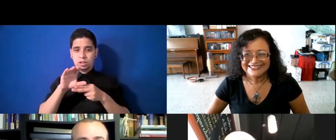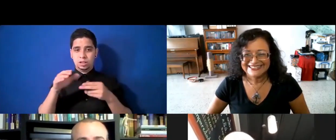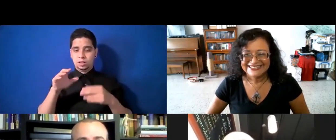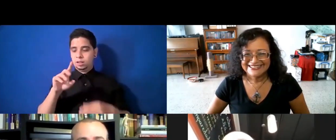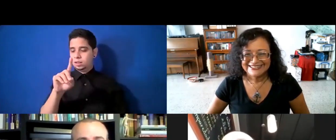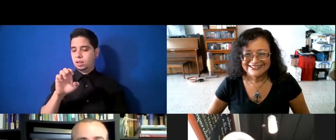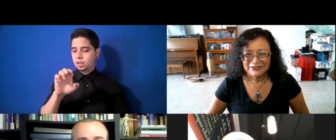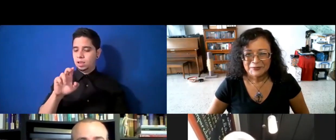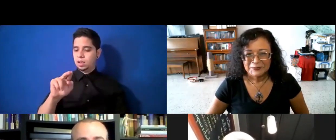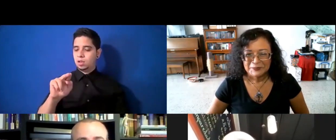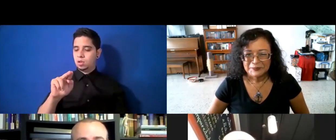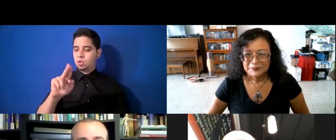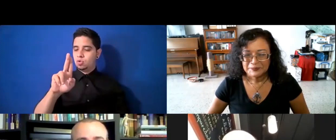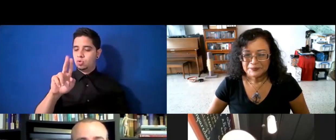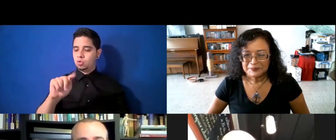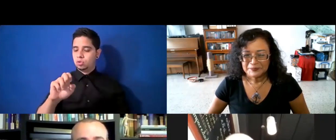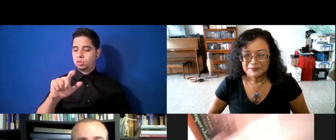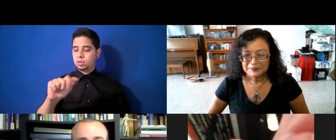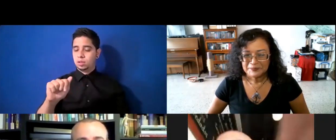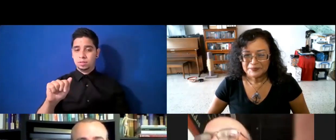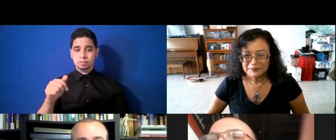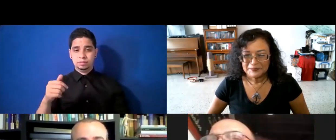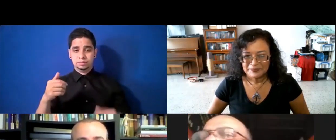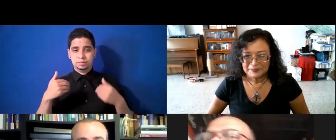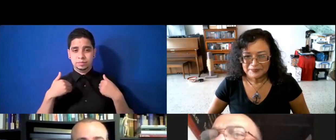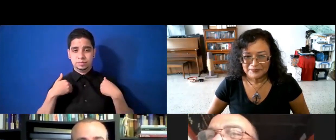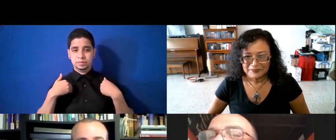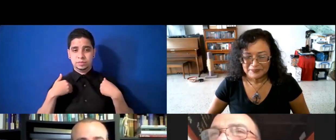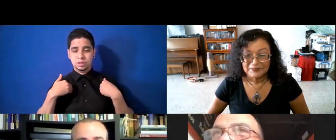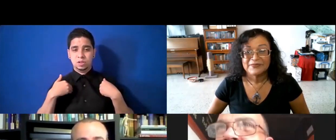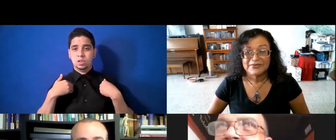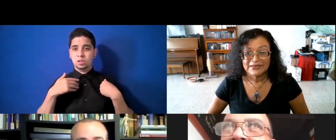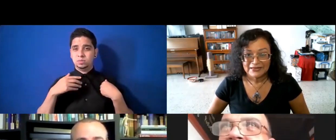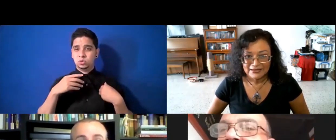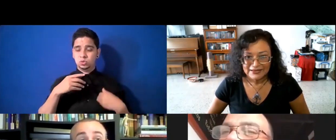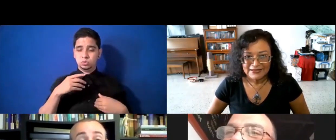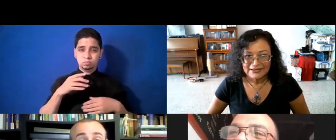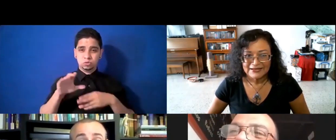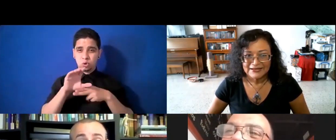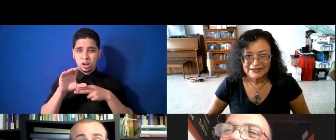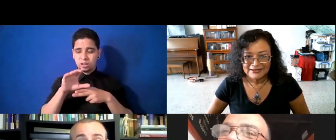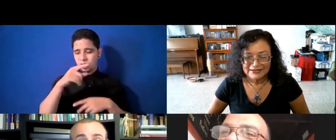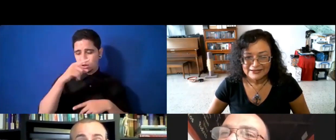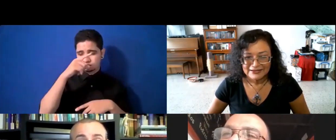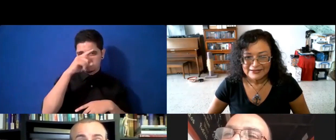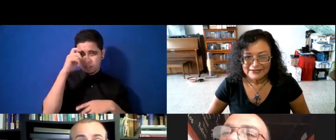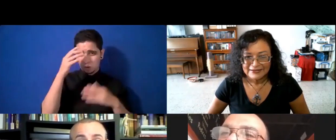un ganache, chocolate oscuro, duro, y el cross de ese cheesecake que es en Oreo.